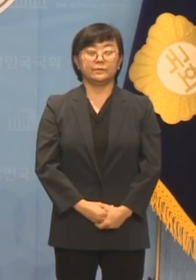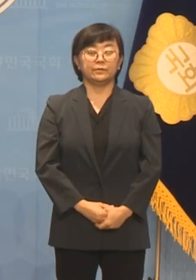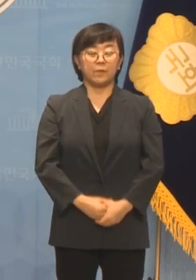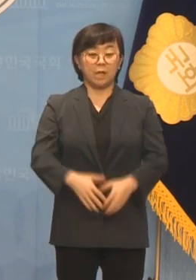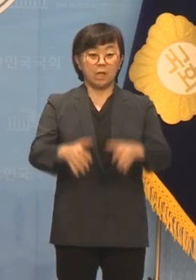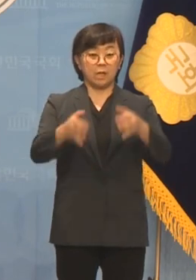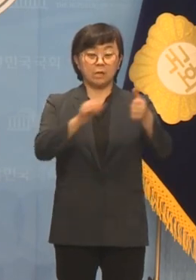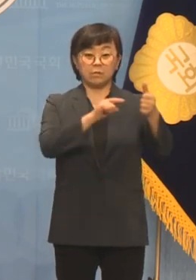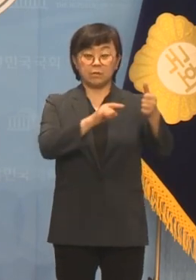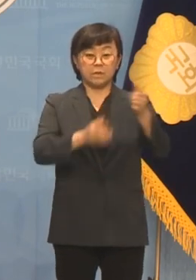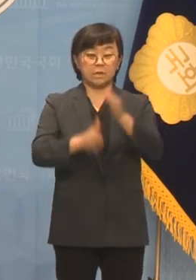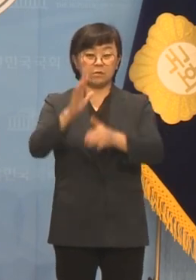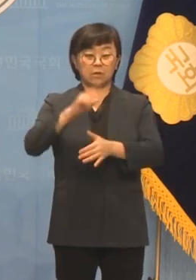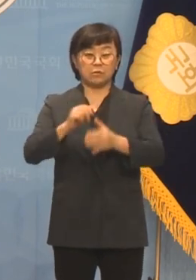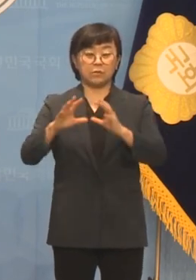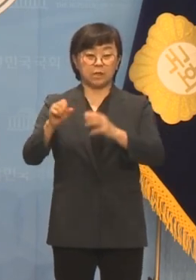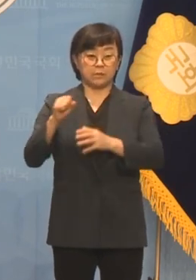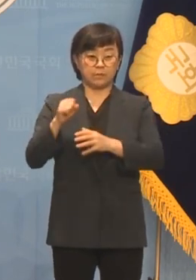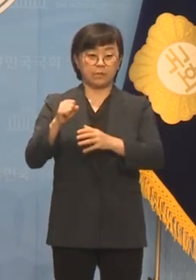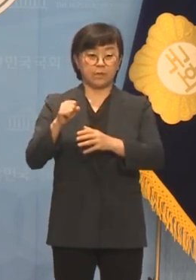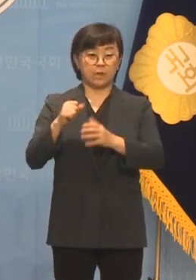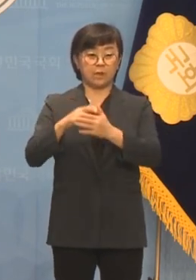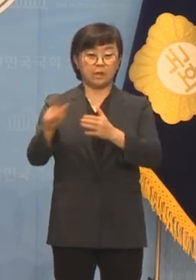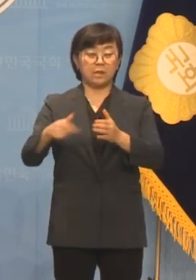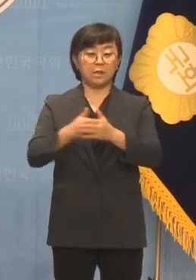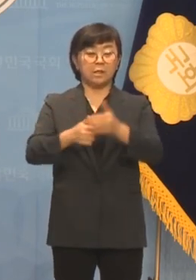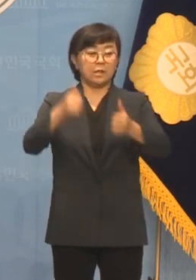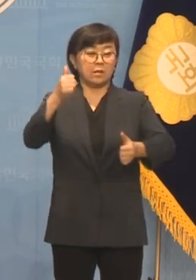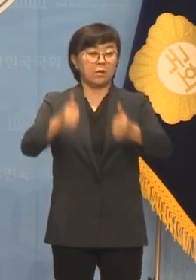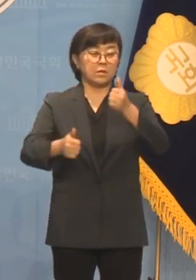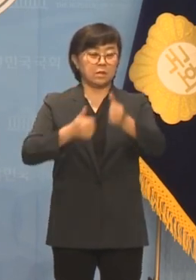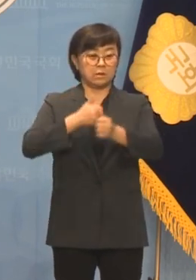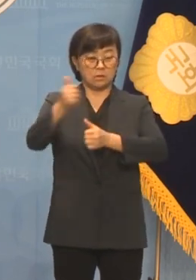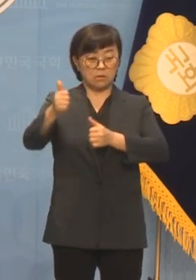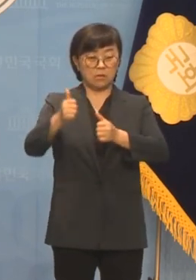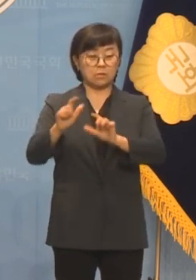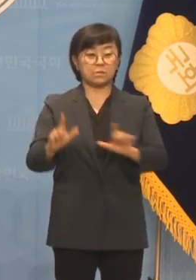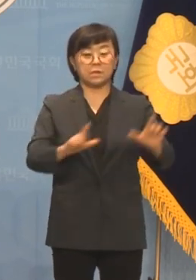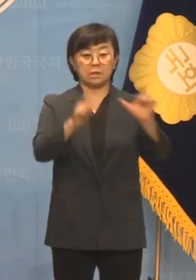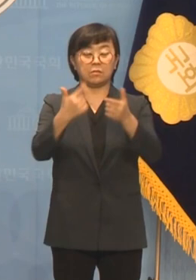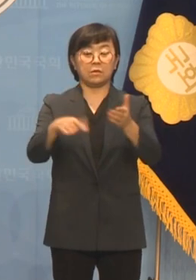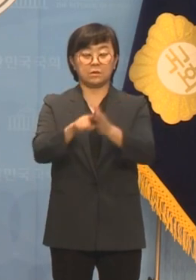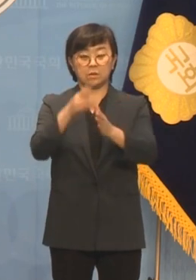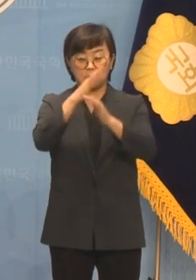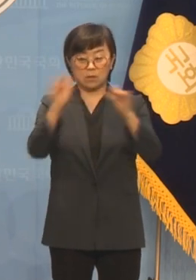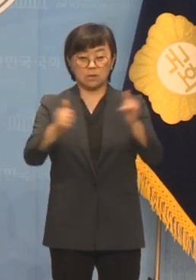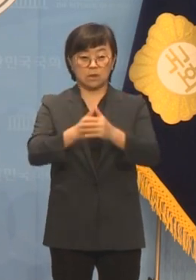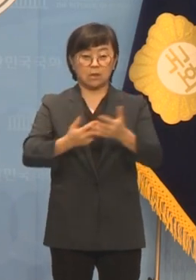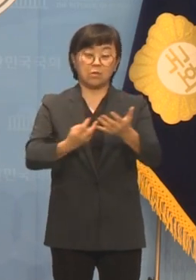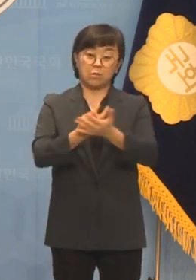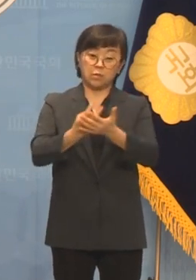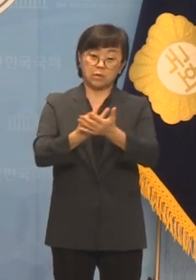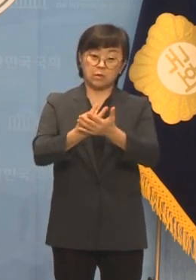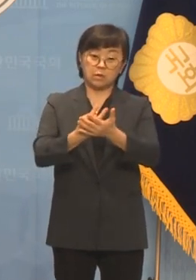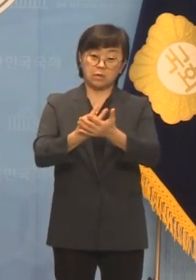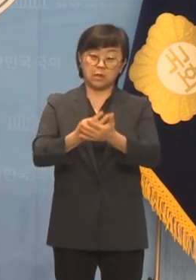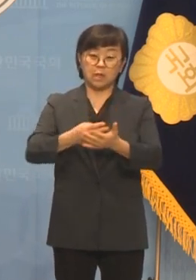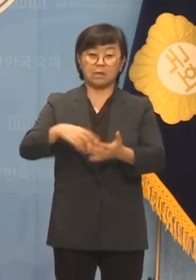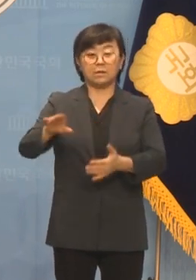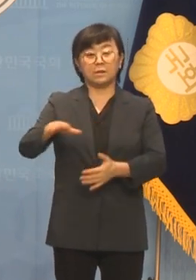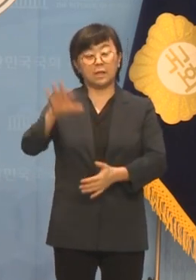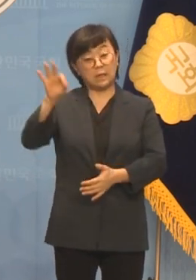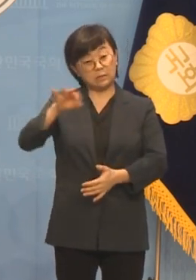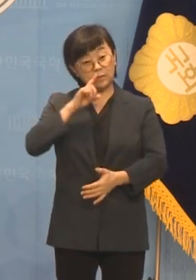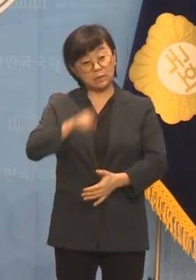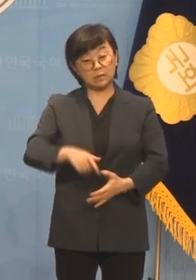김재관 시의원과 국민의힘은 거친 경쟁을 이겨내고 어떻게든 살아보려는 청년들의 발버둥이 한심해 보입니까?